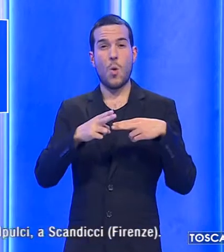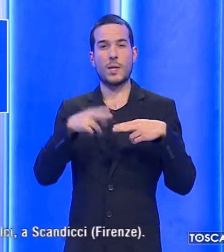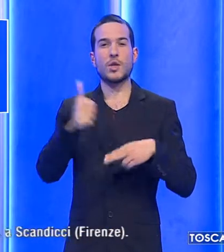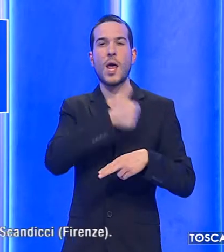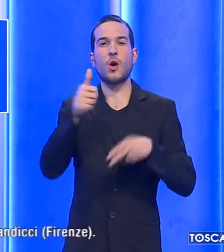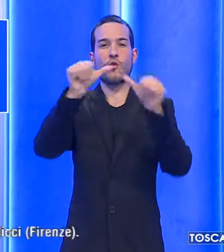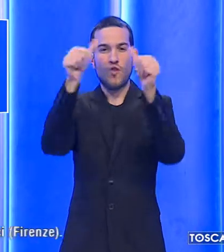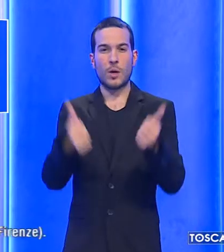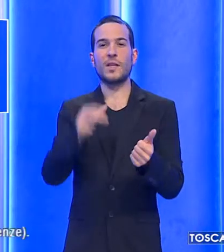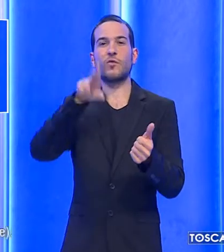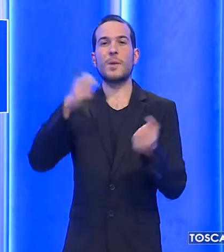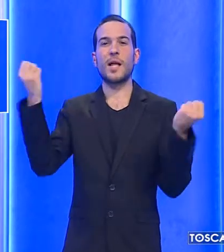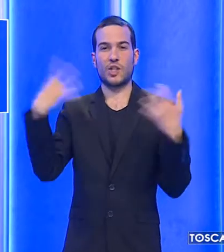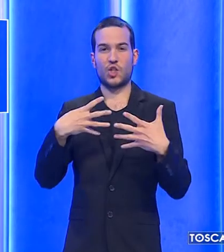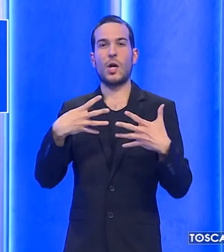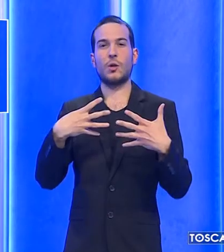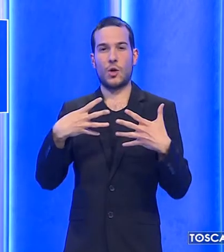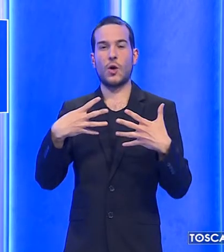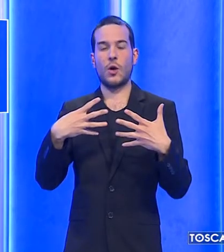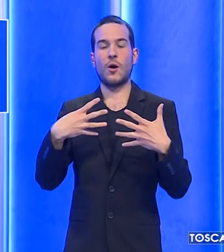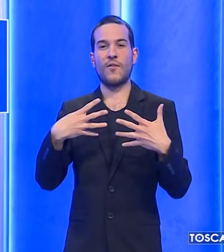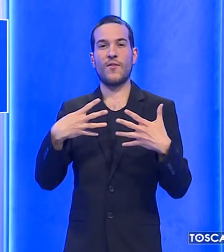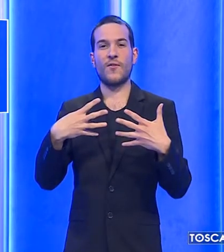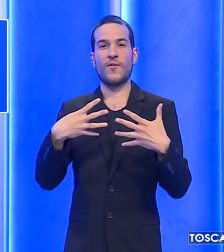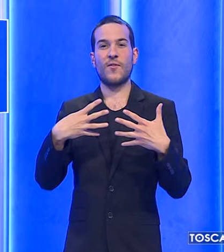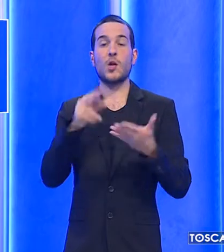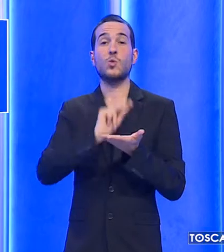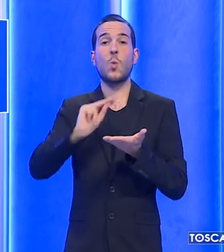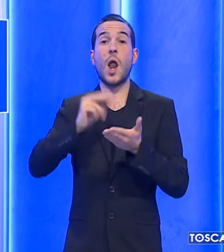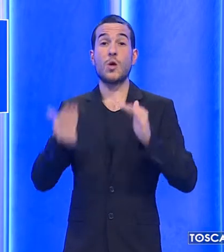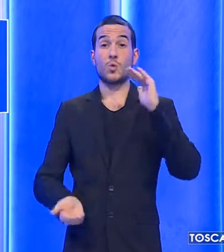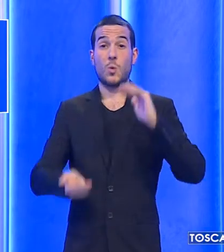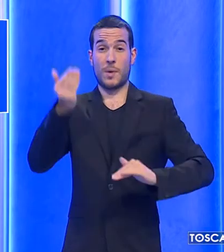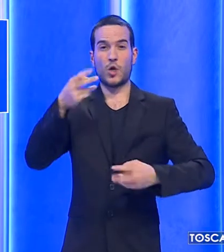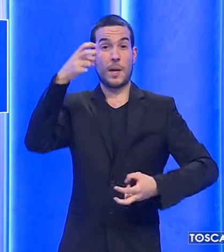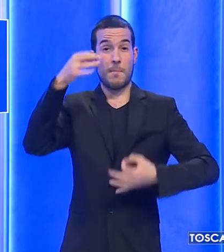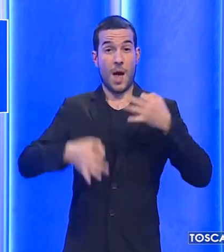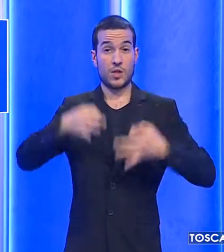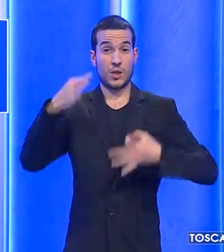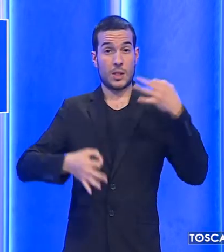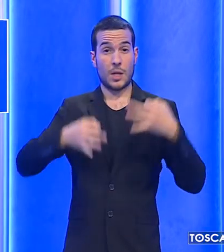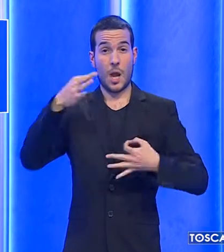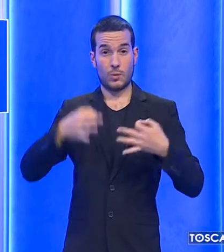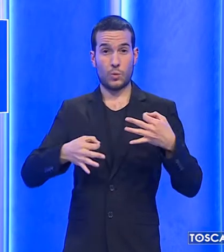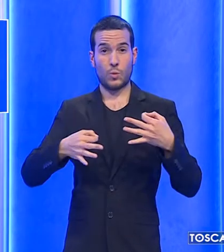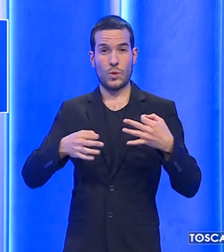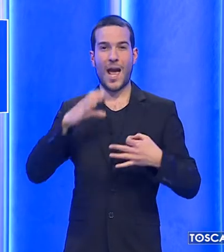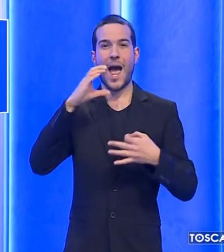formativo 2019 della Scuola Superiore di Magistratura a